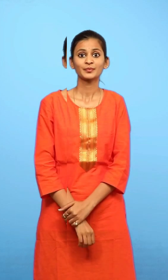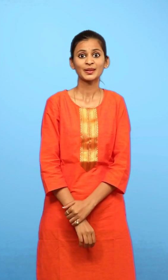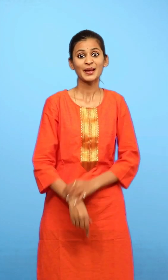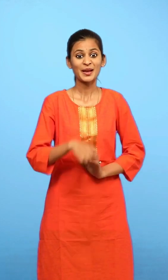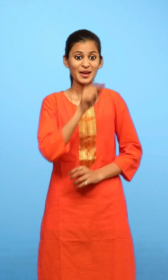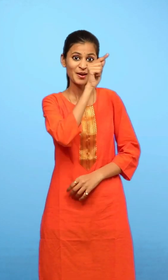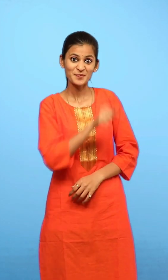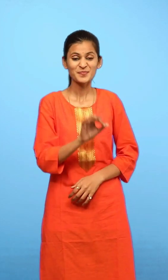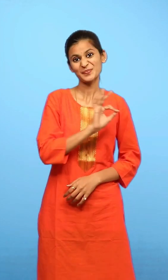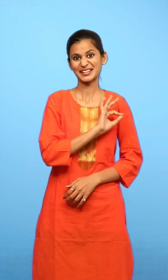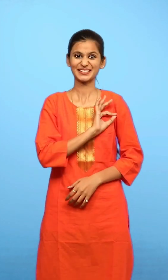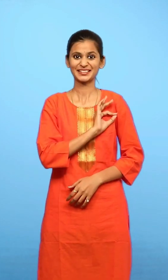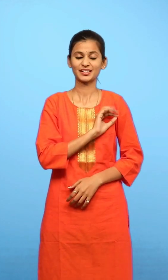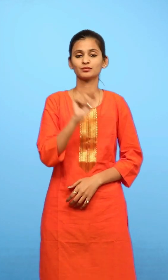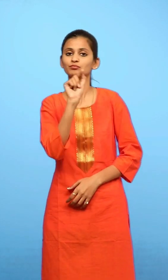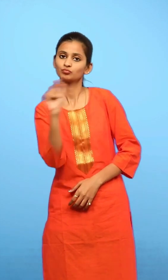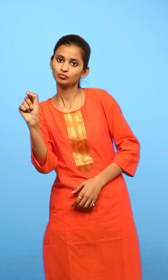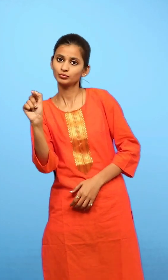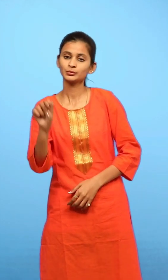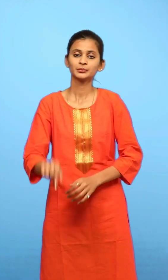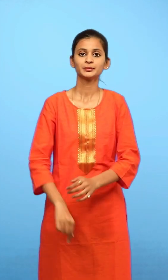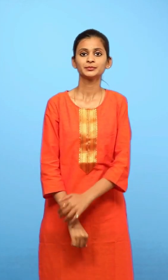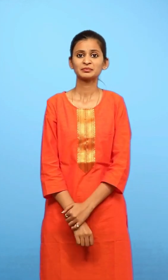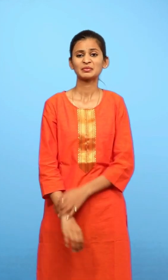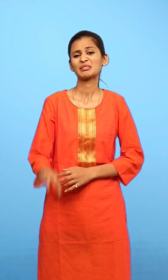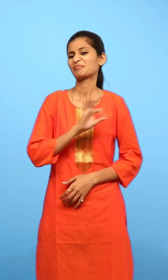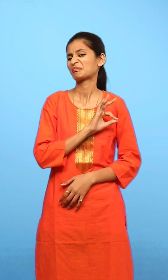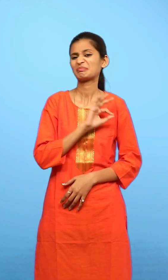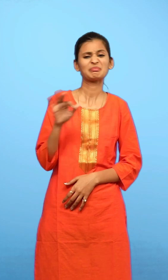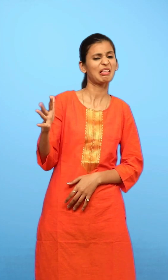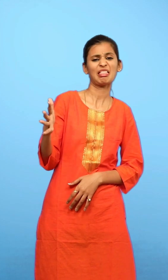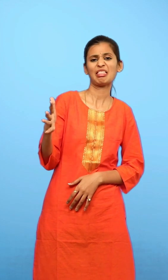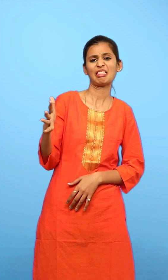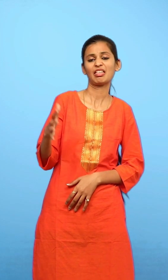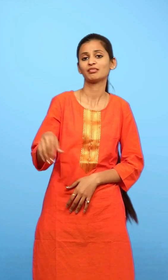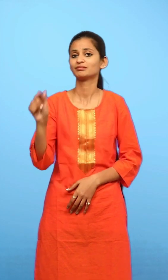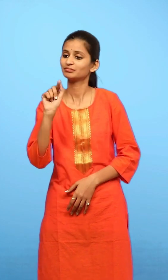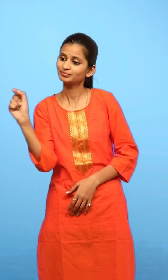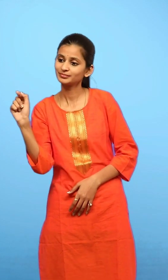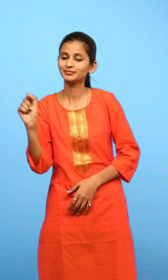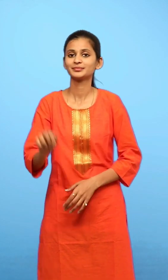पसंद है रिक्तिस्थान पसंद नहीं है रिक्तिस्थान